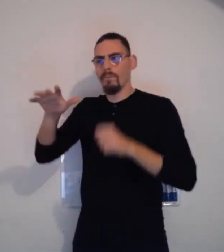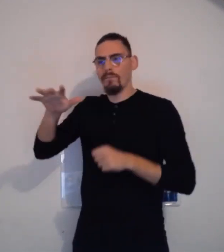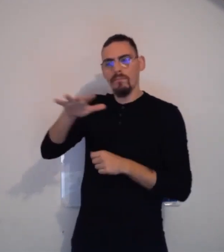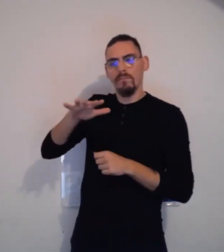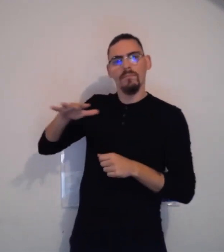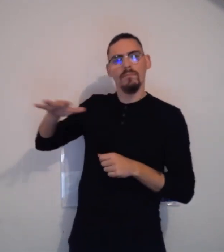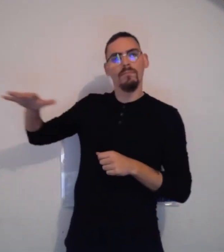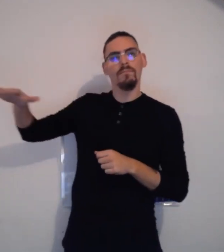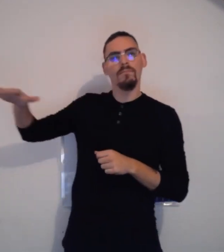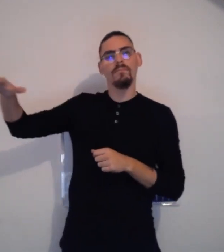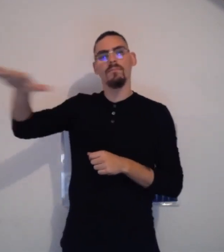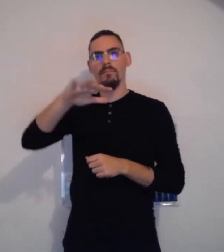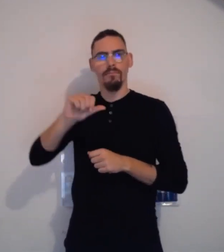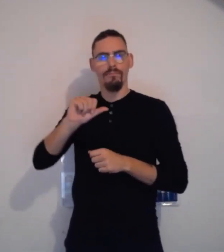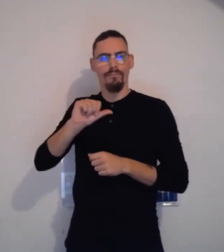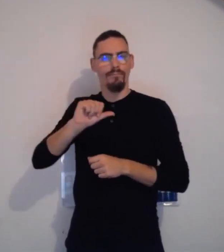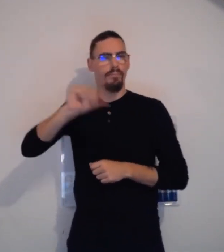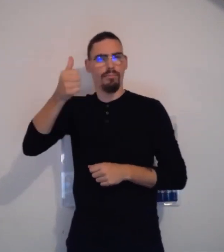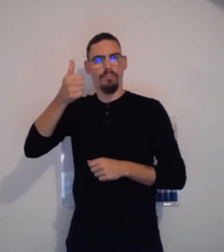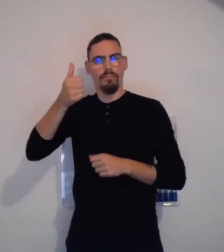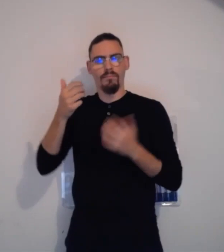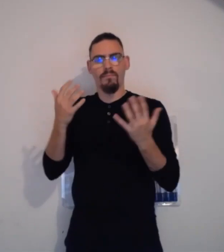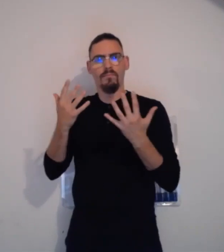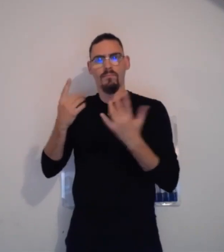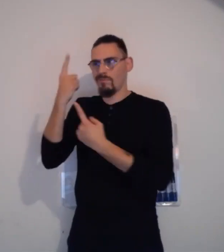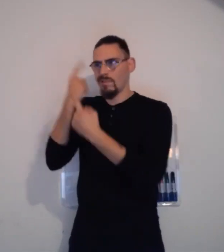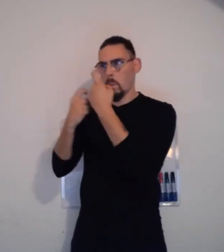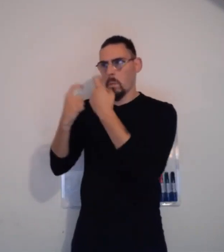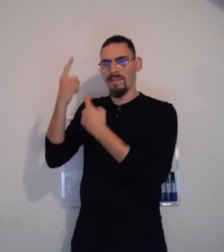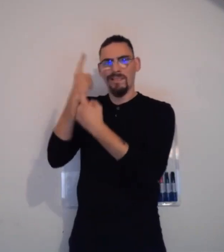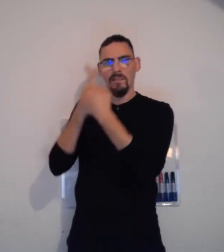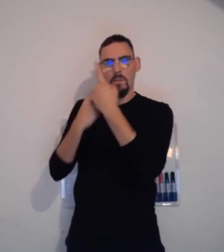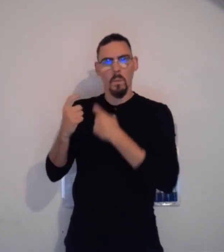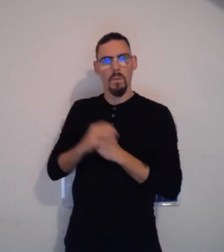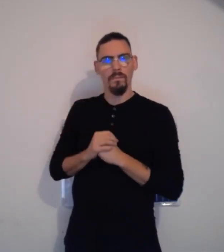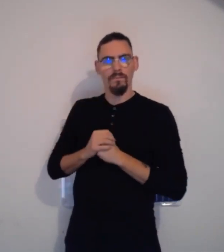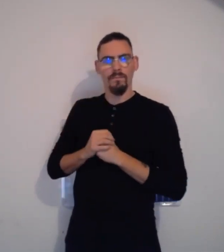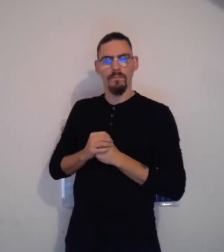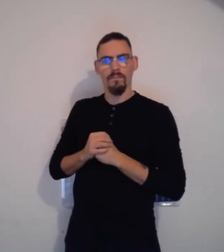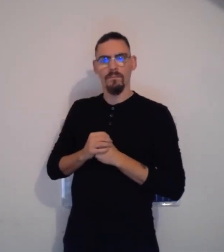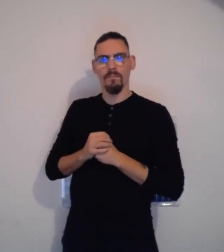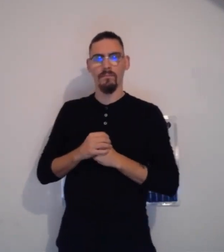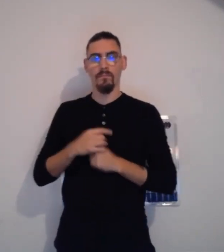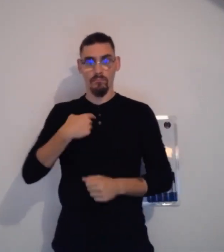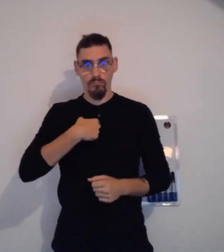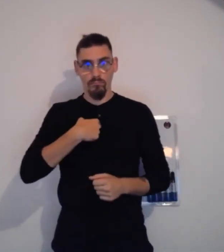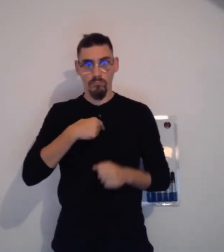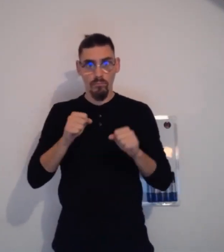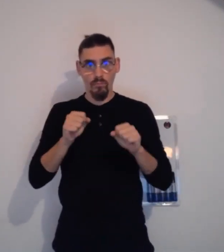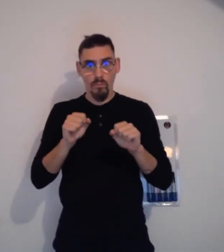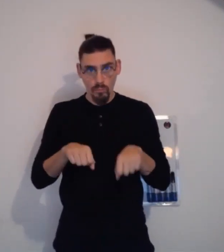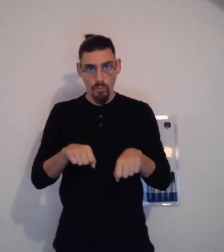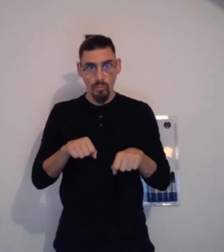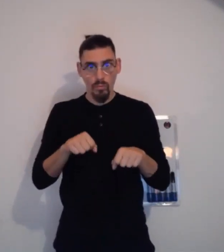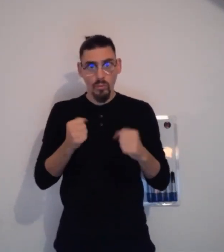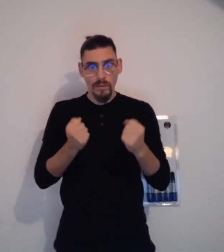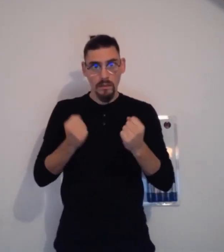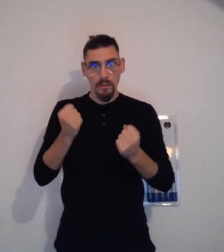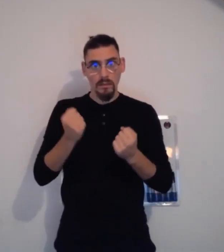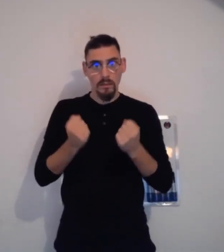Mais, les personnes sourdes, Eh bien, c'est vrai que, chez les personnes